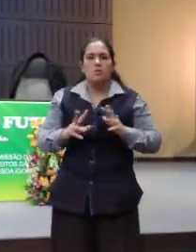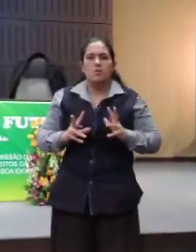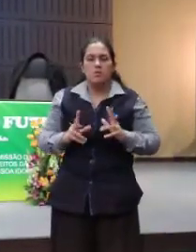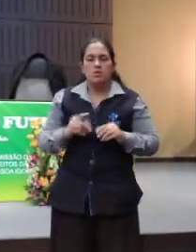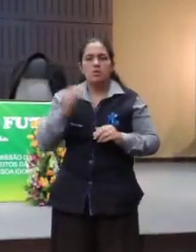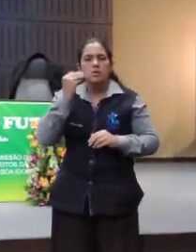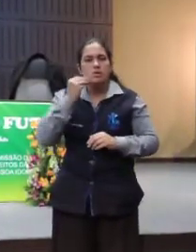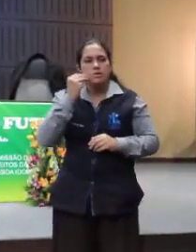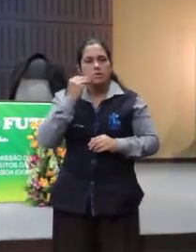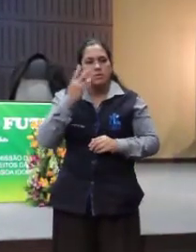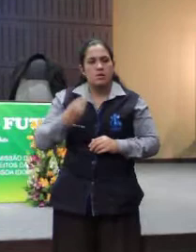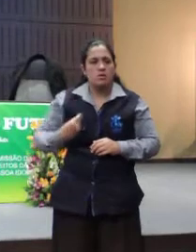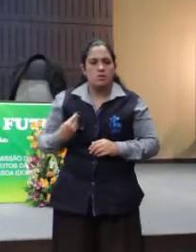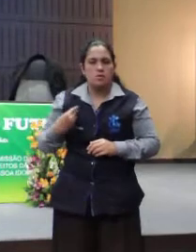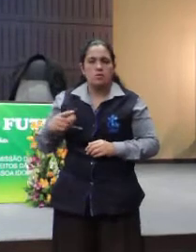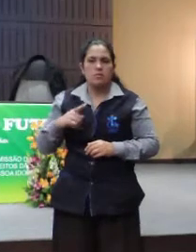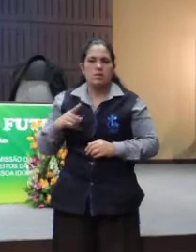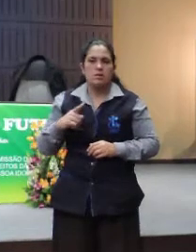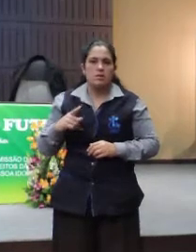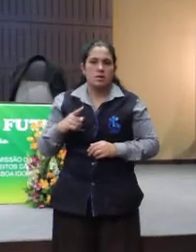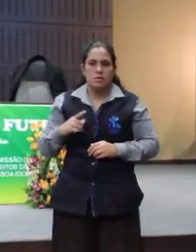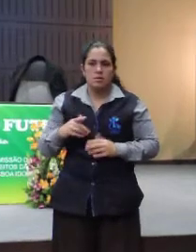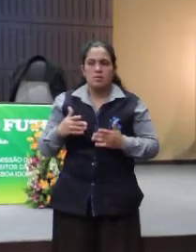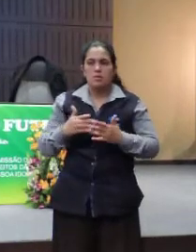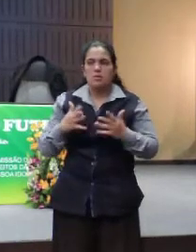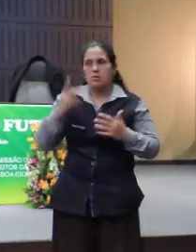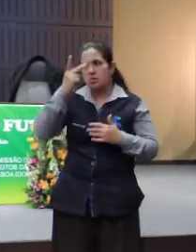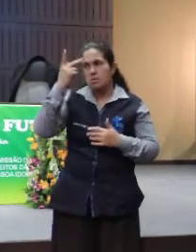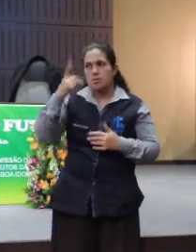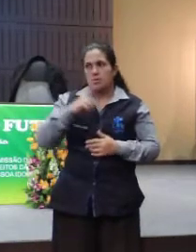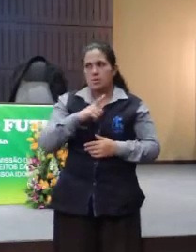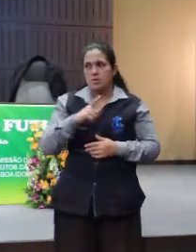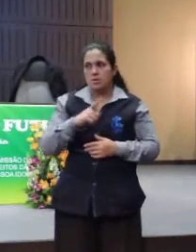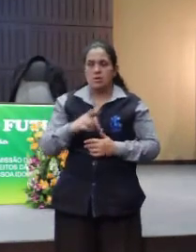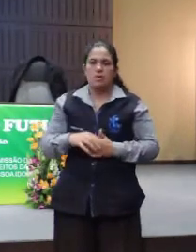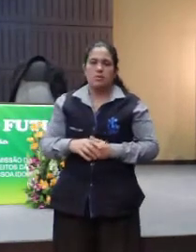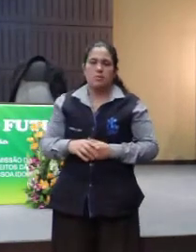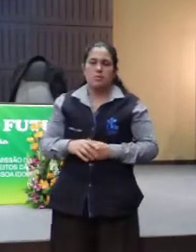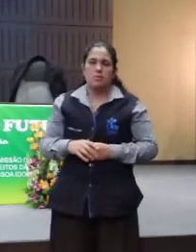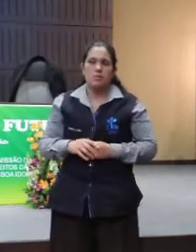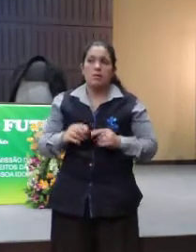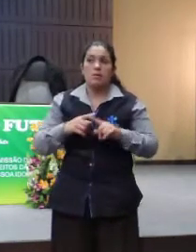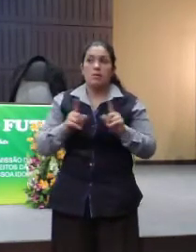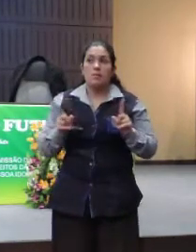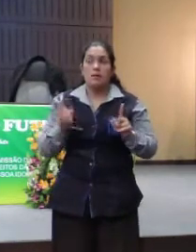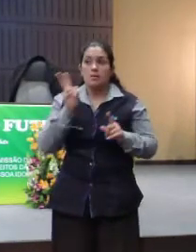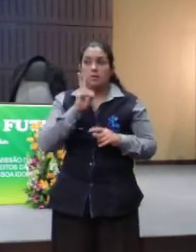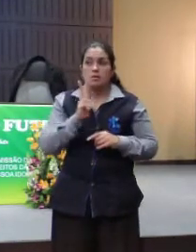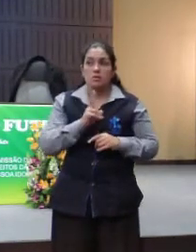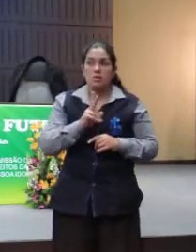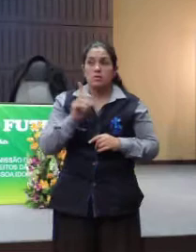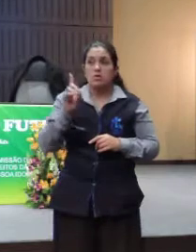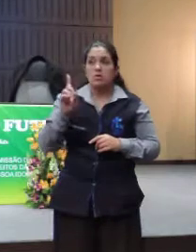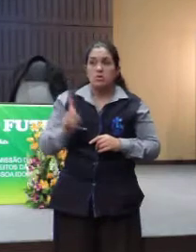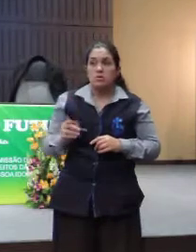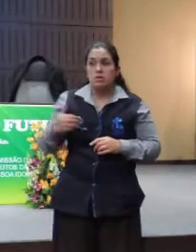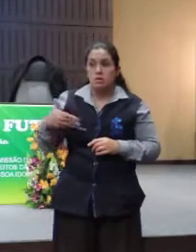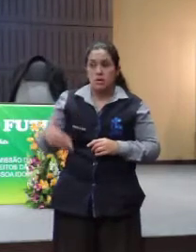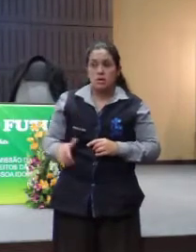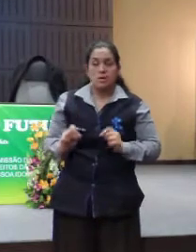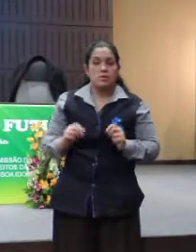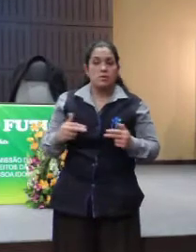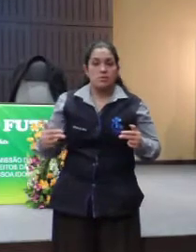experiência de vida traz e para que essas pessoas merecem. Mas, o direito está aqui para isso.